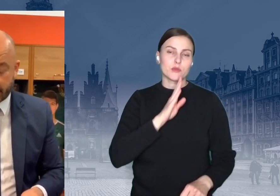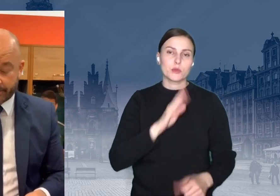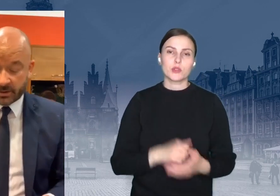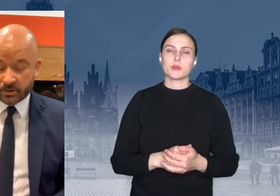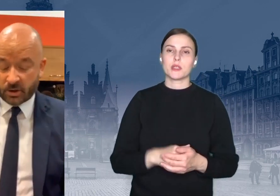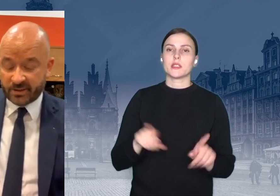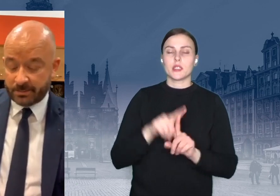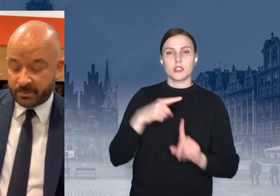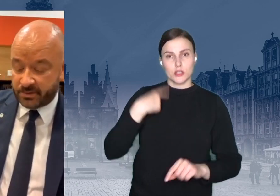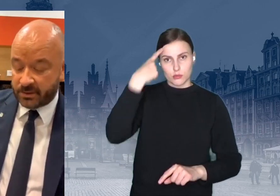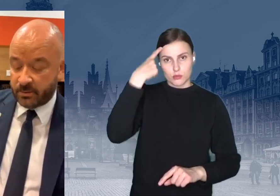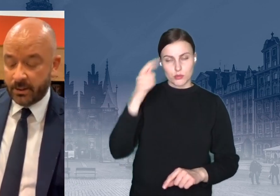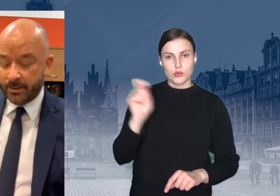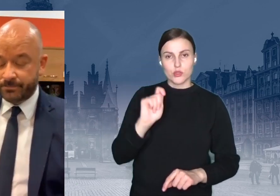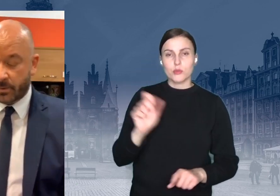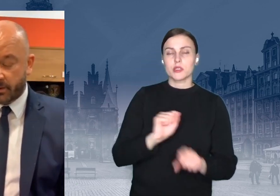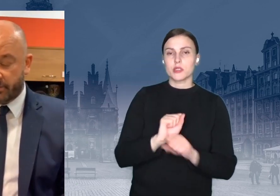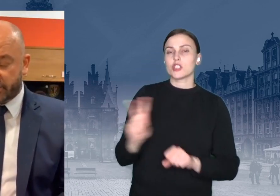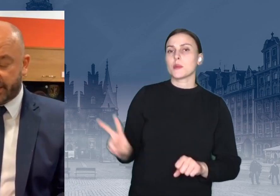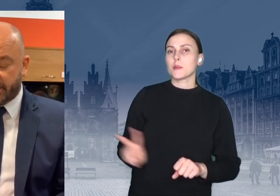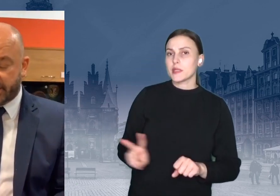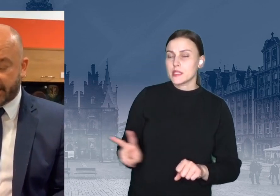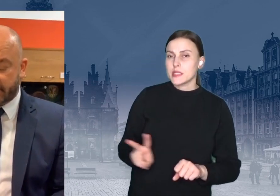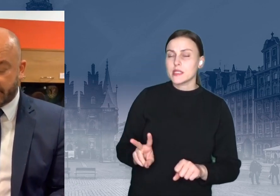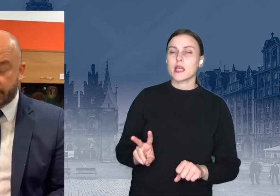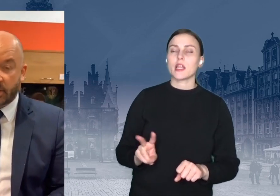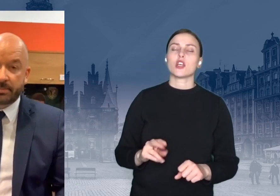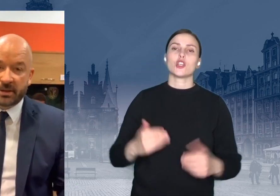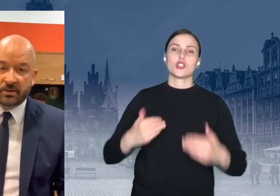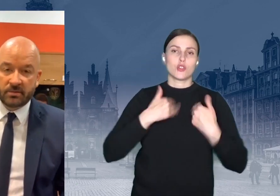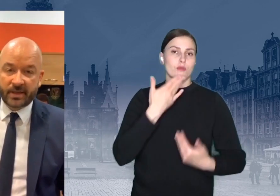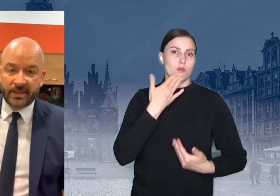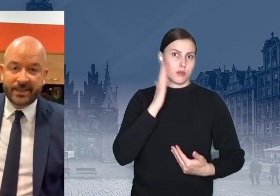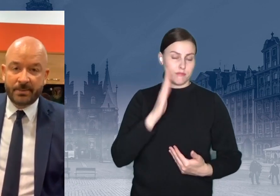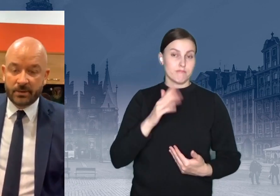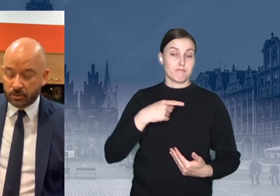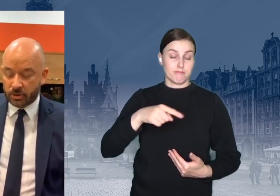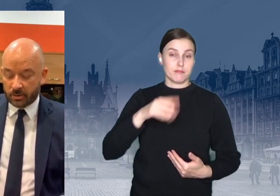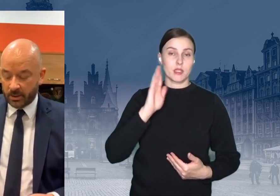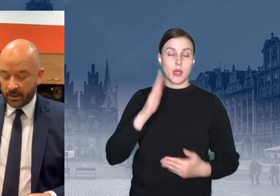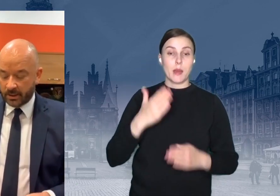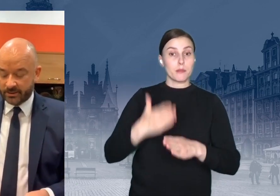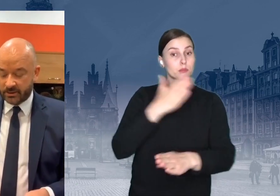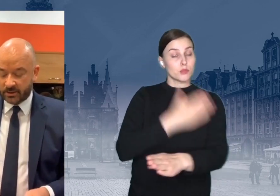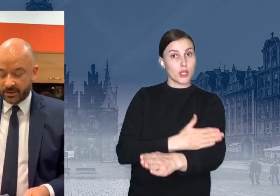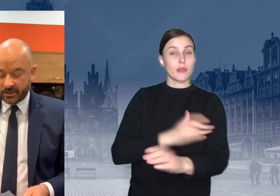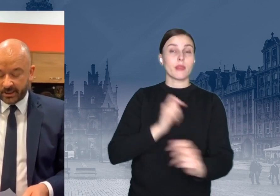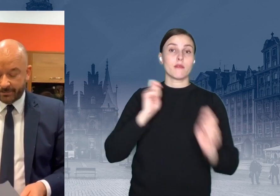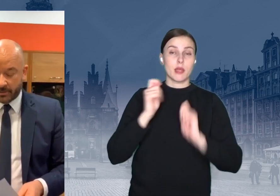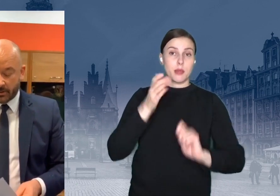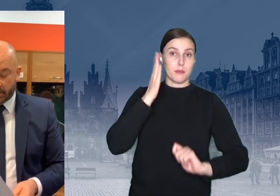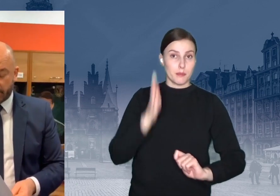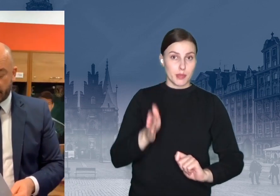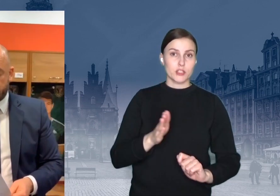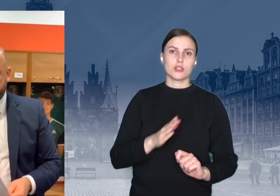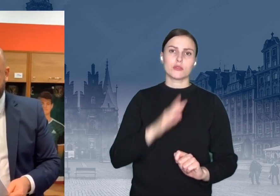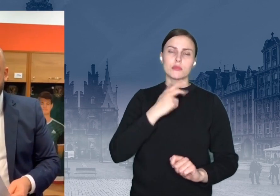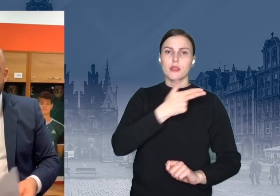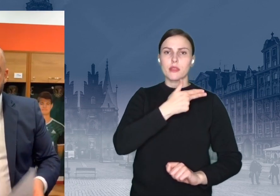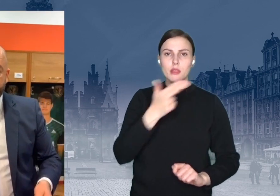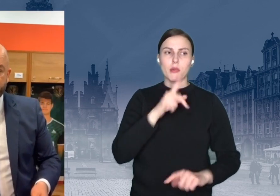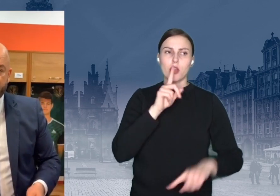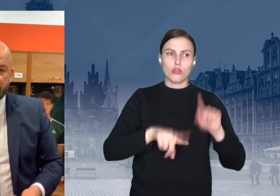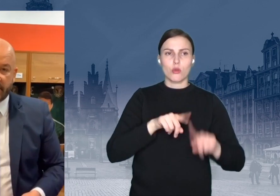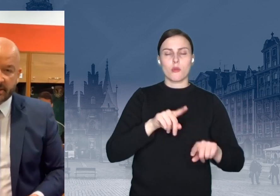minister zdrowia zapowiedział w ostatnich dniach, że przed wakacjami ruszą klasyczne kina i